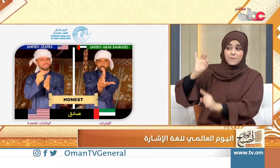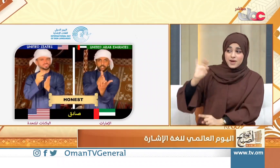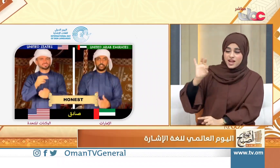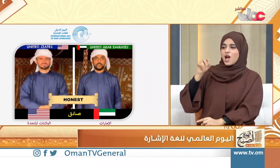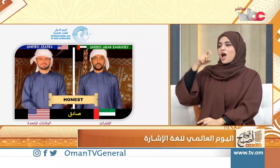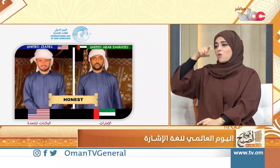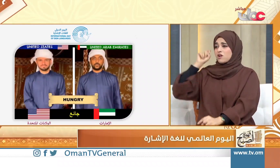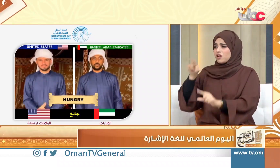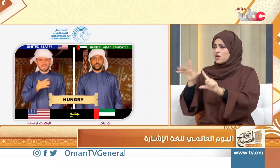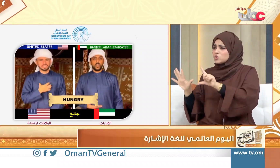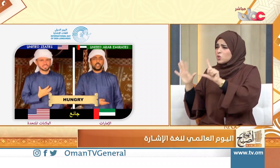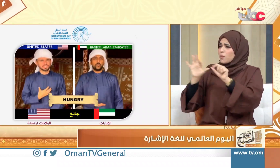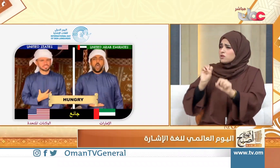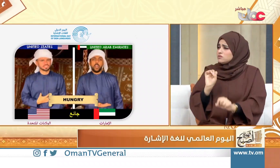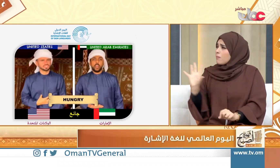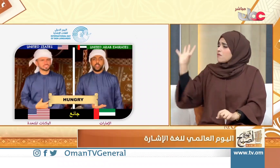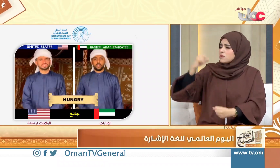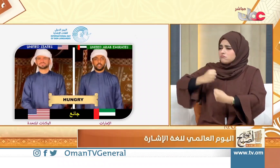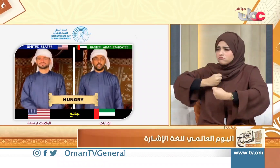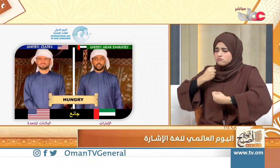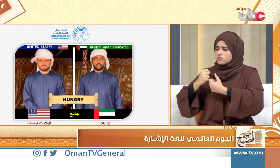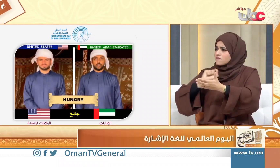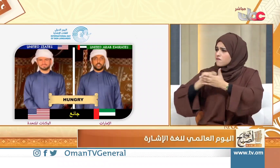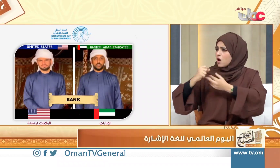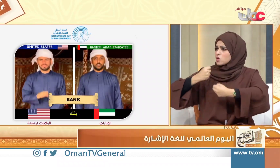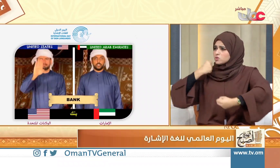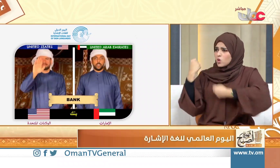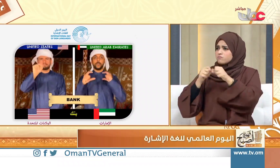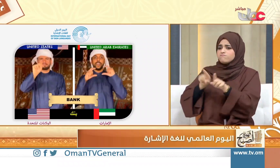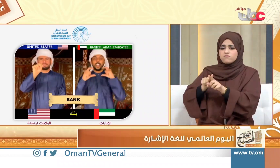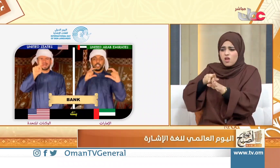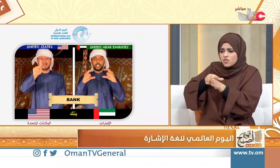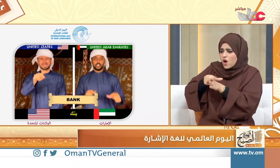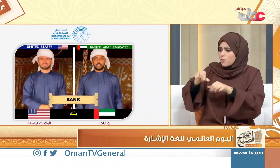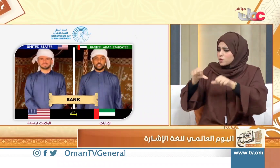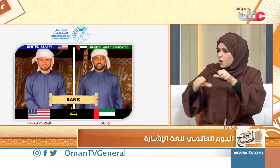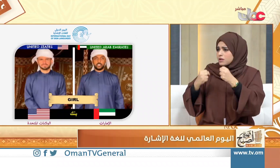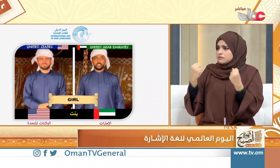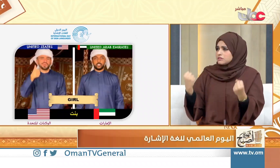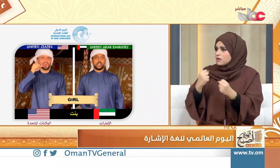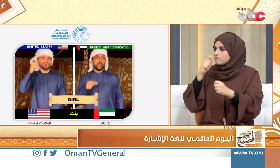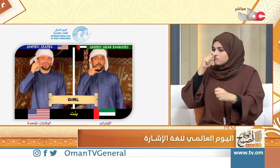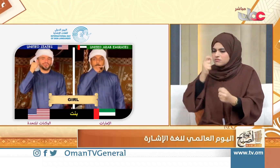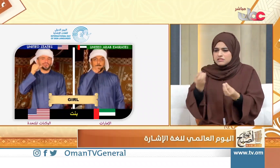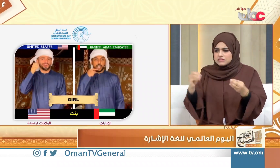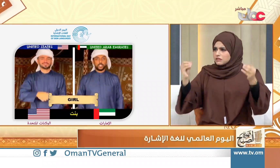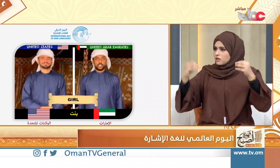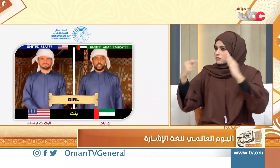مثل أستاذ محمد العامري الأستاذ أويس مثلوا السلطنة في هذا المخيم